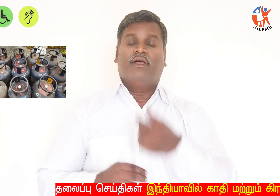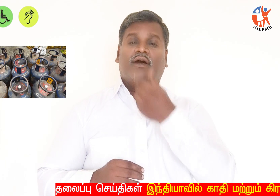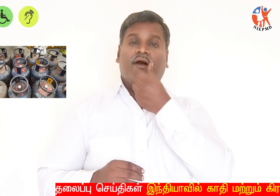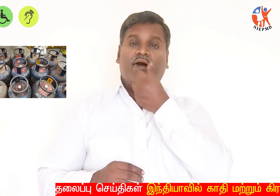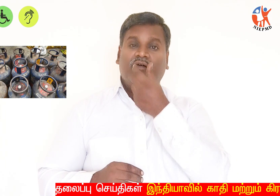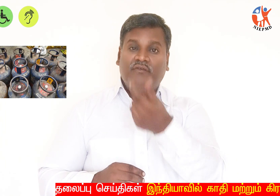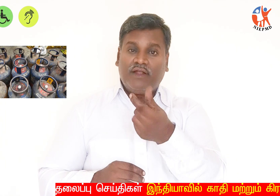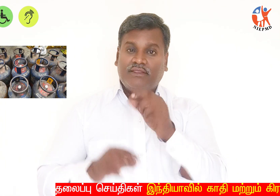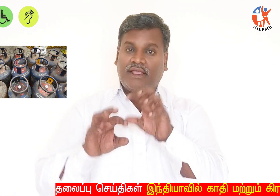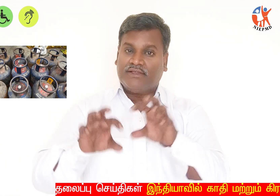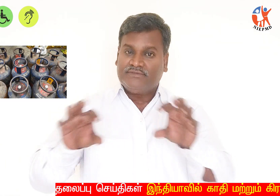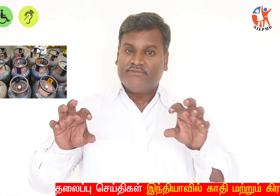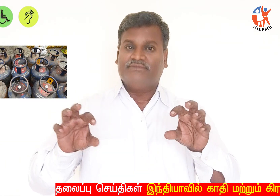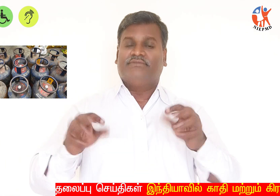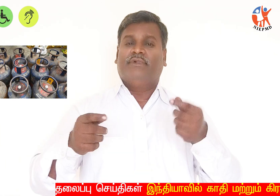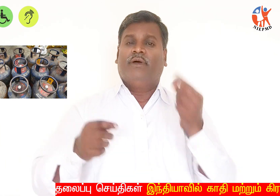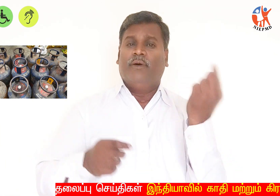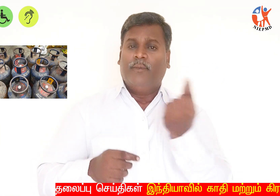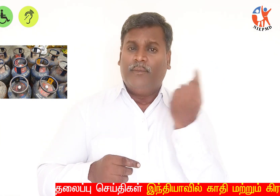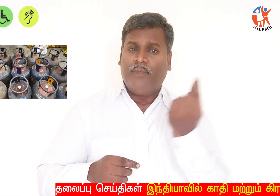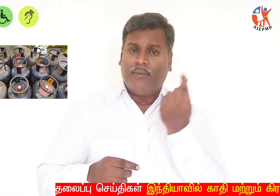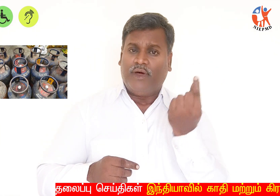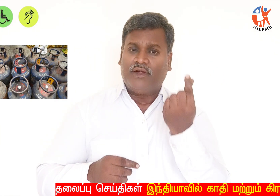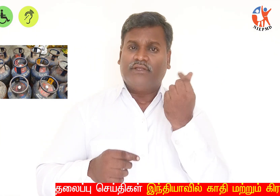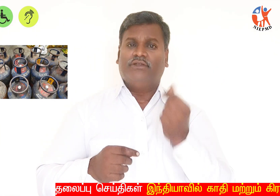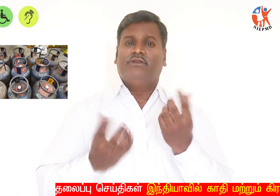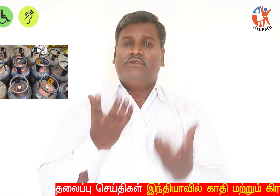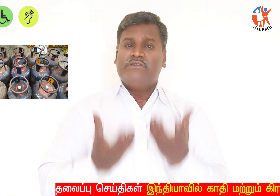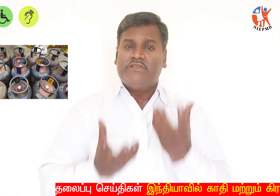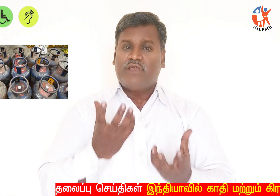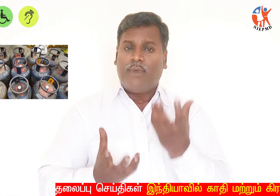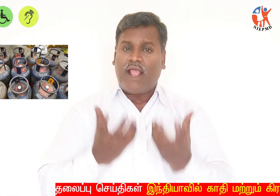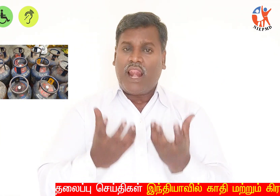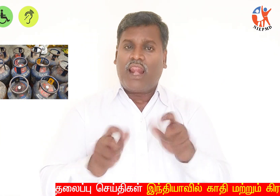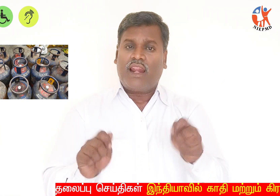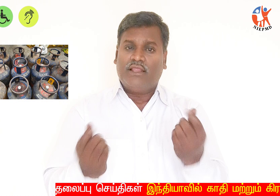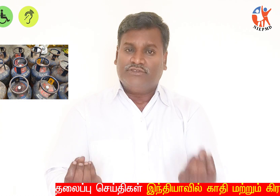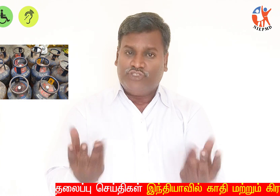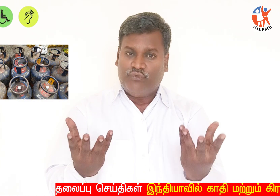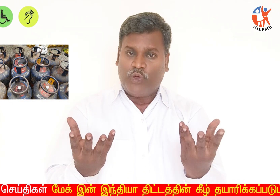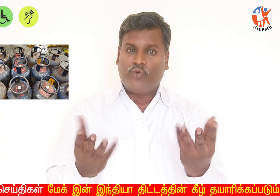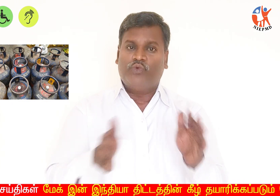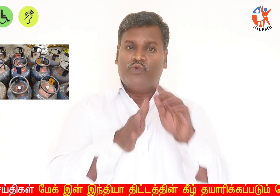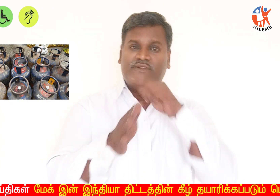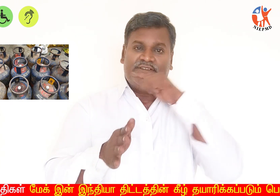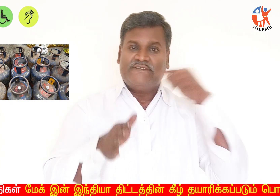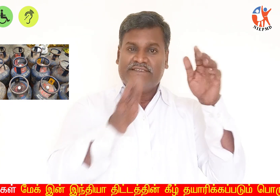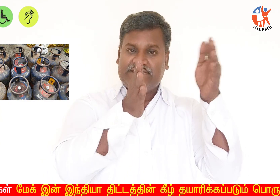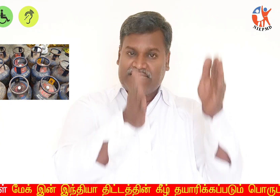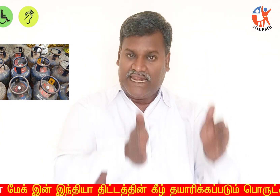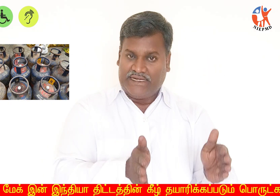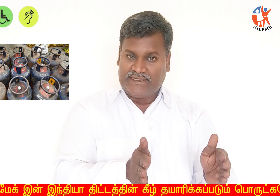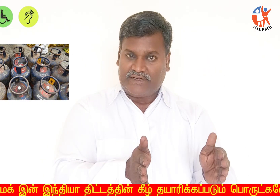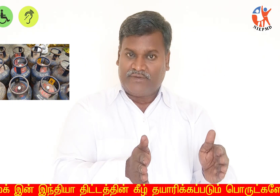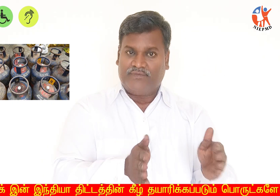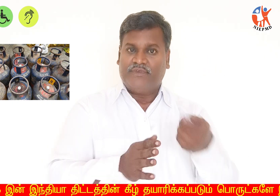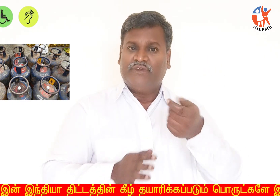இது வர்த்தகம் பயன் பாட்டு சமையல் வெறிவாயு சிலிந்டரிக்கான விலை ரூபாய் 38 அதிகரித்து